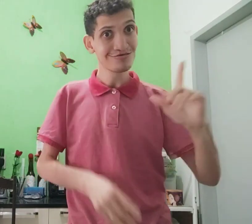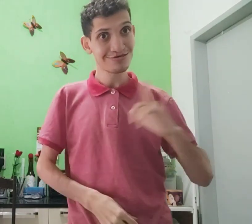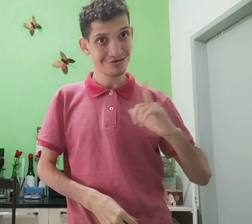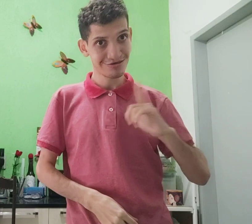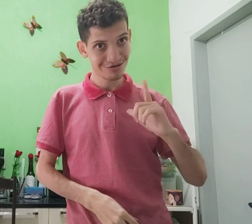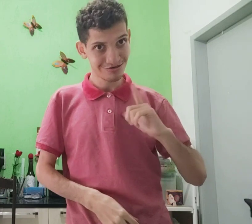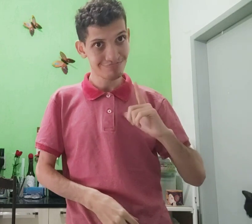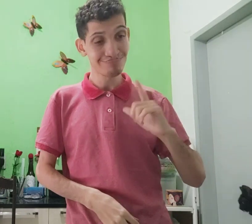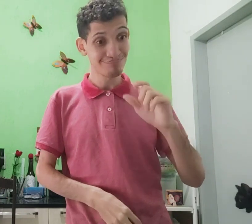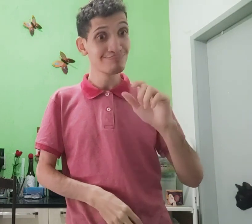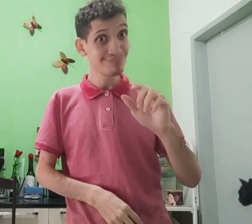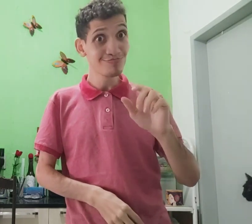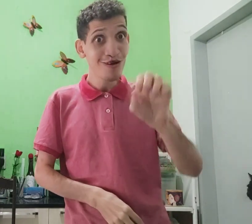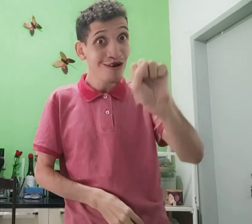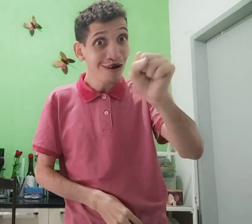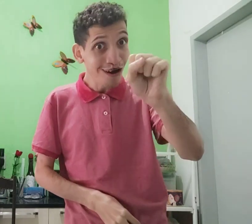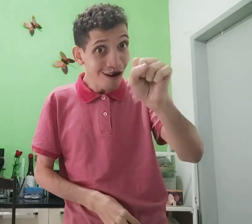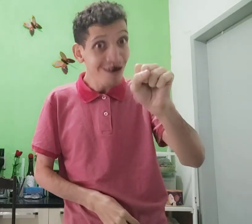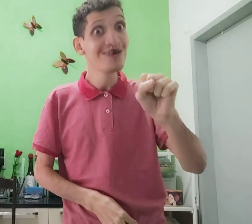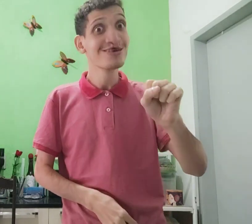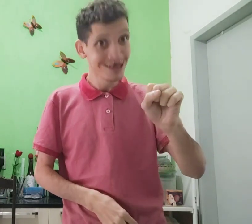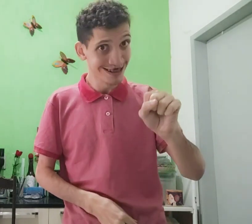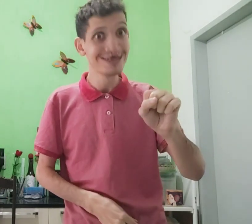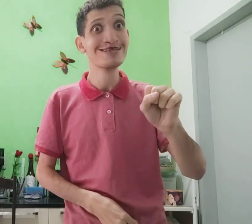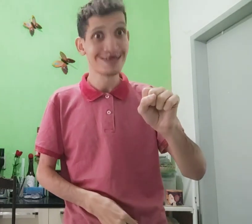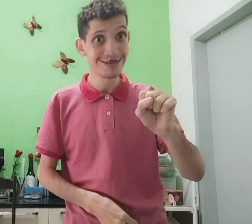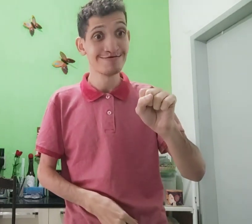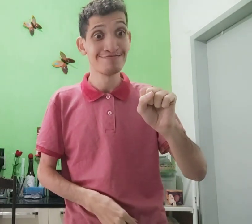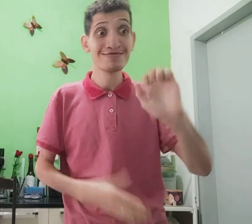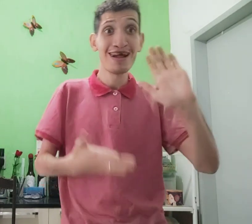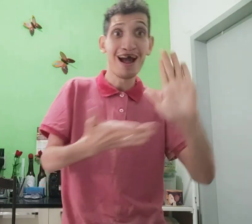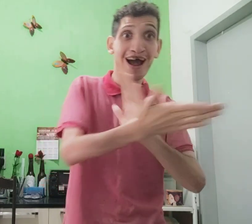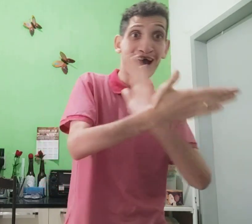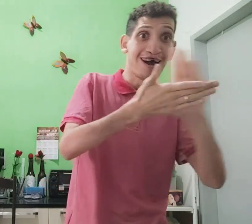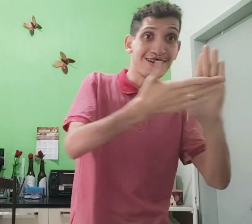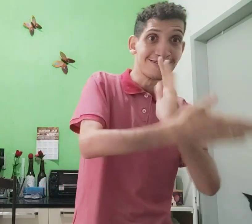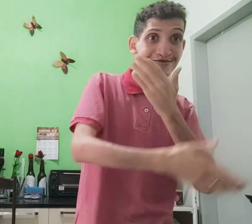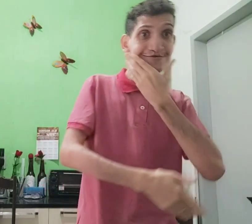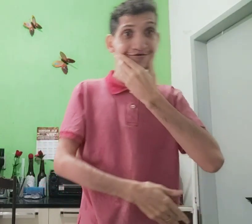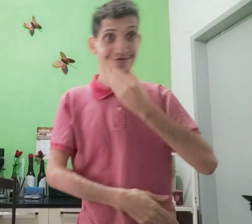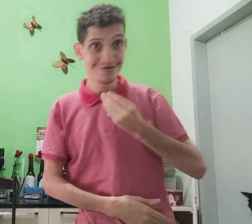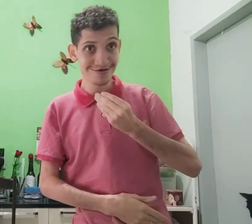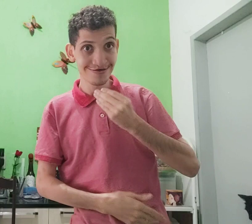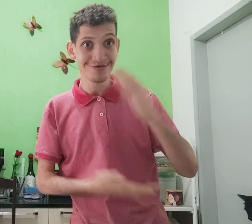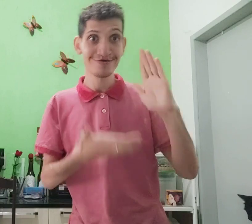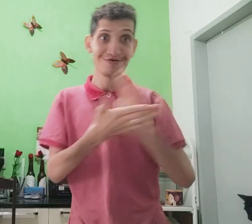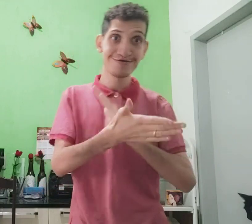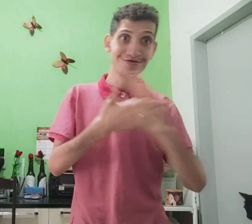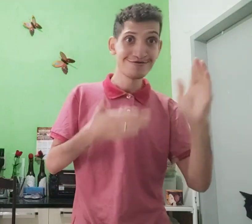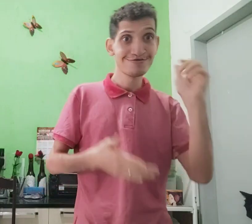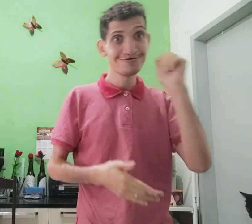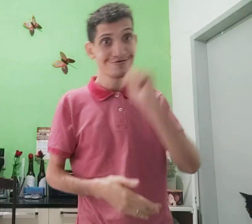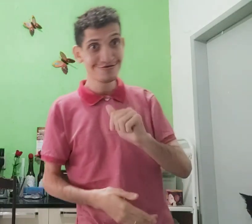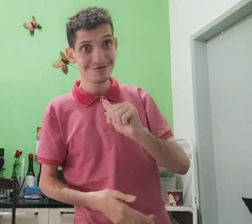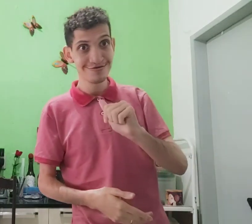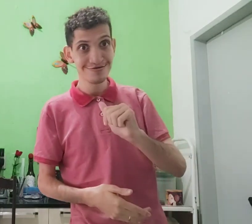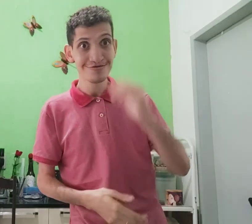oito, ter, sim, oito, ter, alguns, homens, alguns,